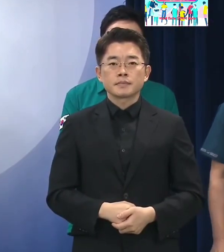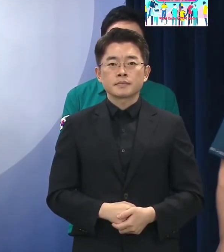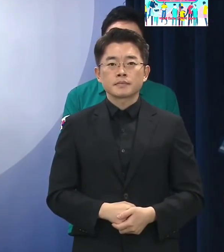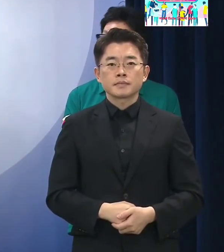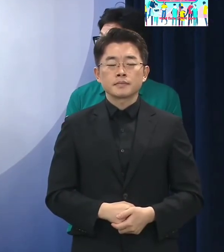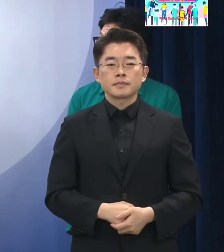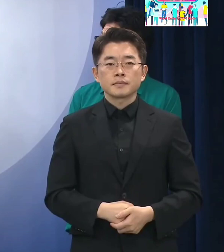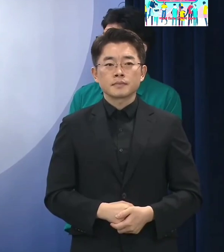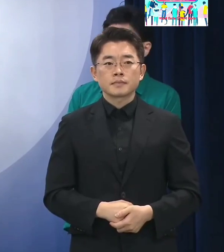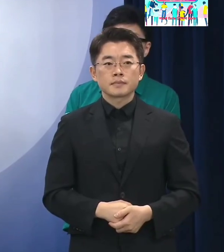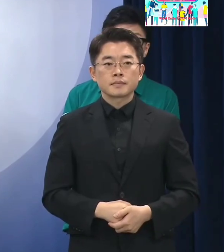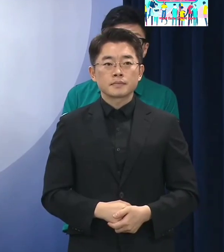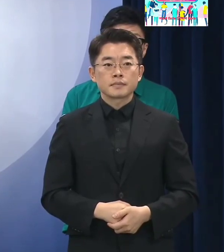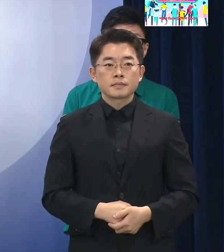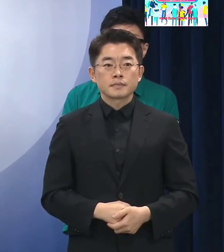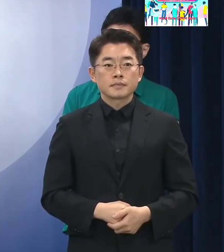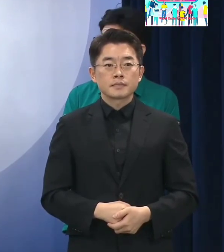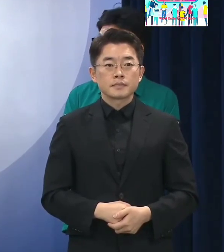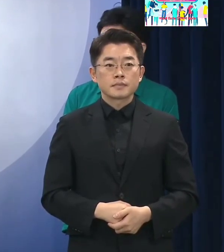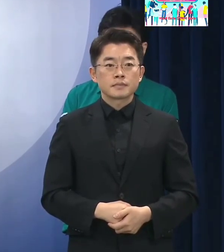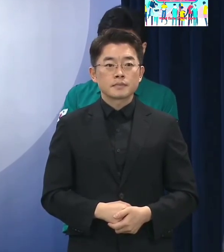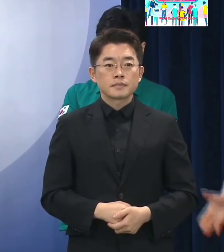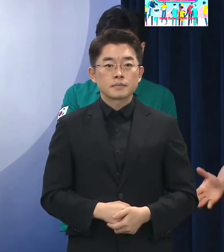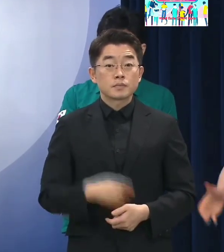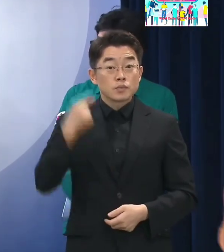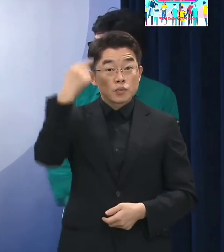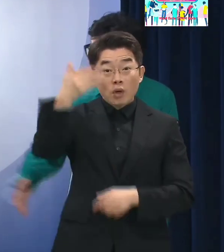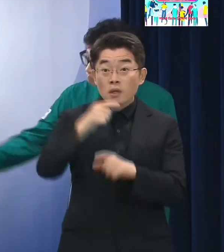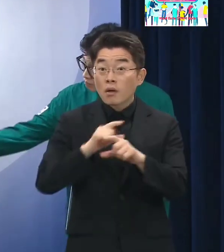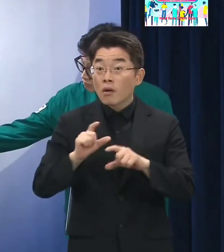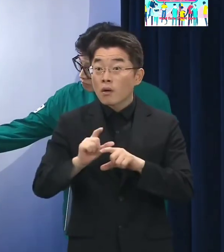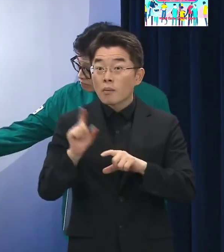다른 질문 없으시면 여기까지 있습니까